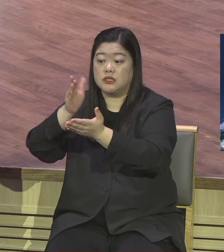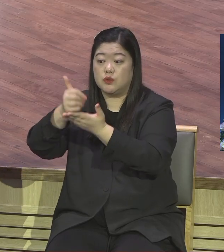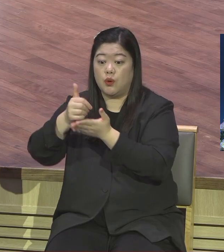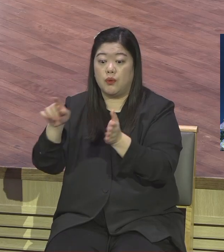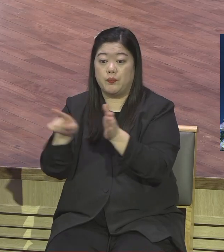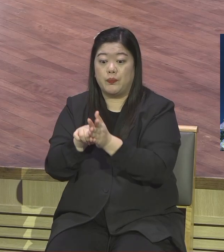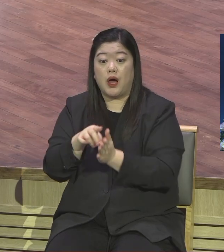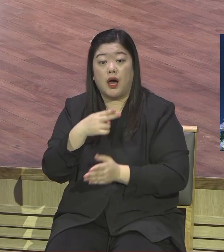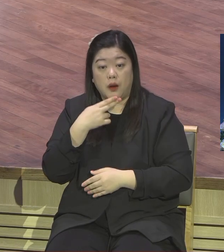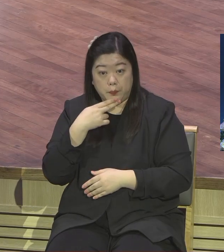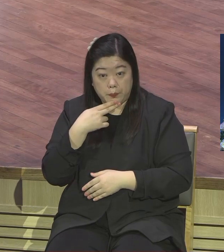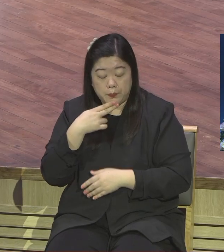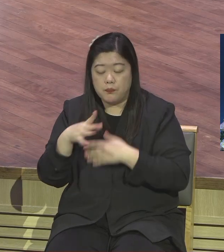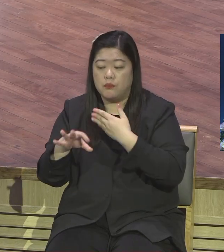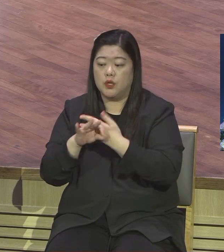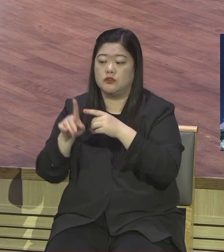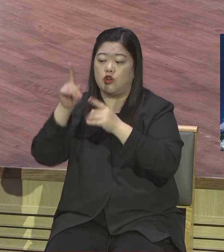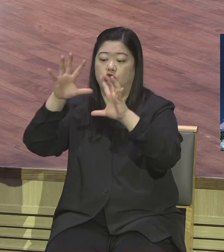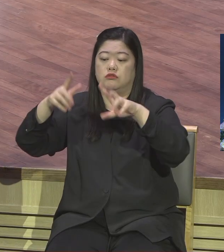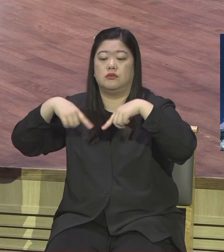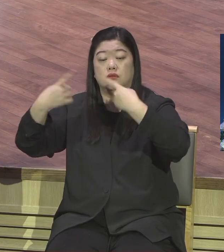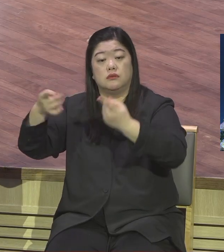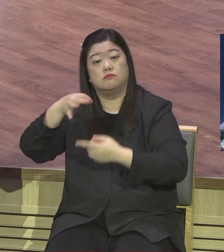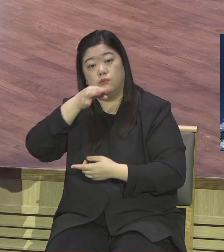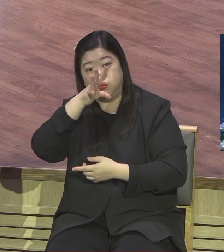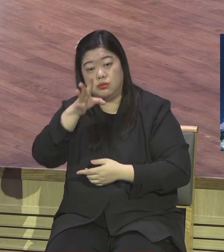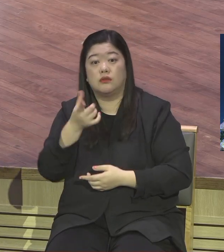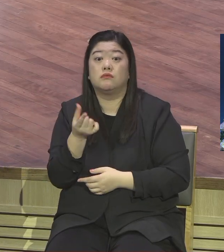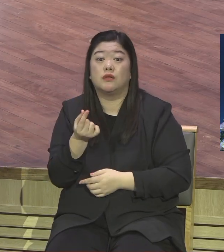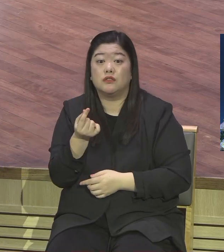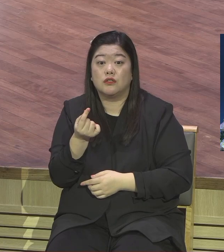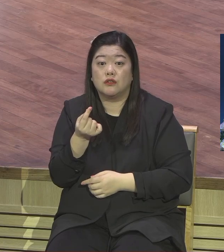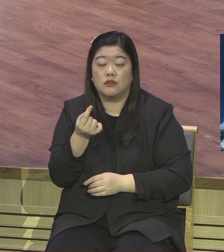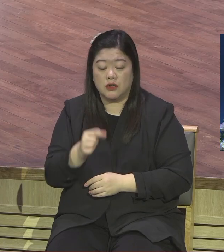나로 말미암 짱코는 아버지 갈 자가 없는이라